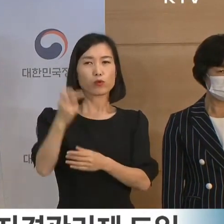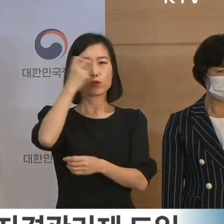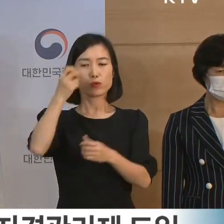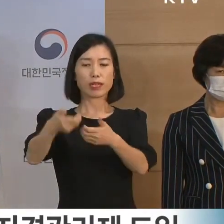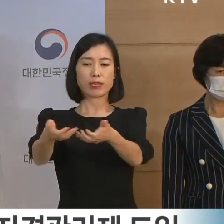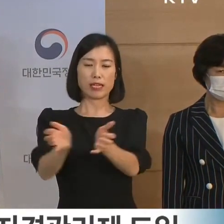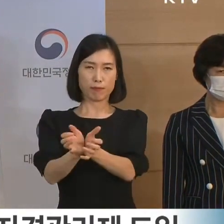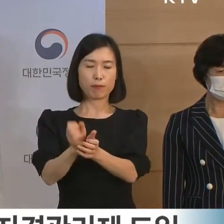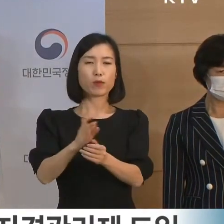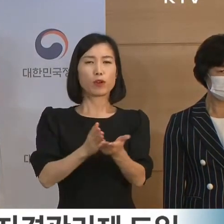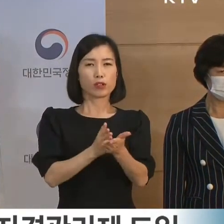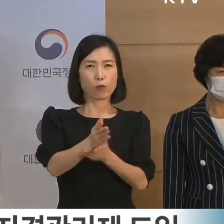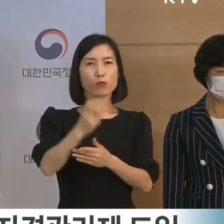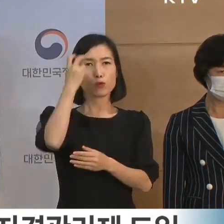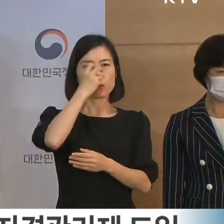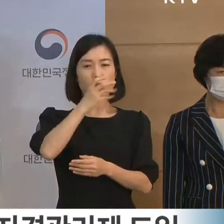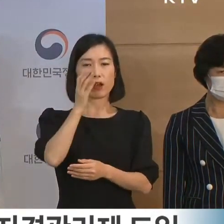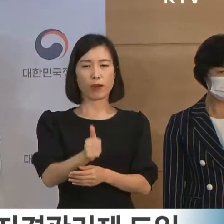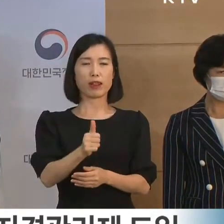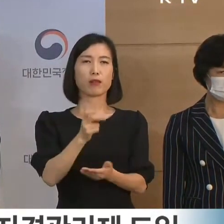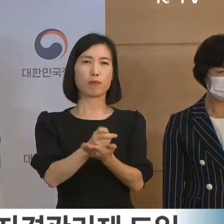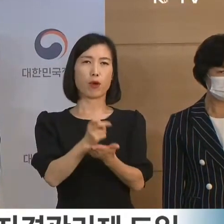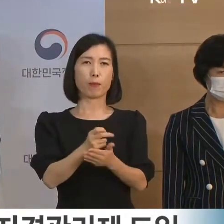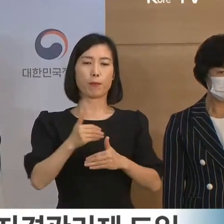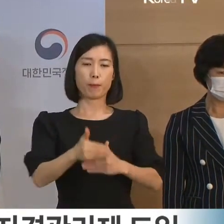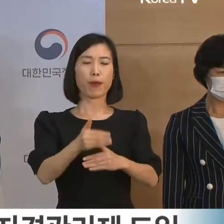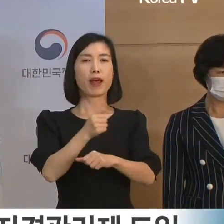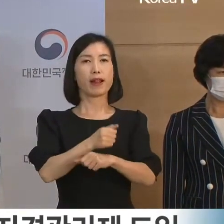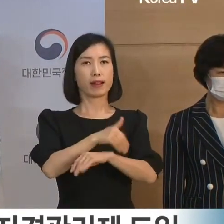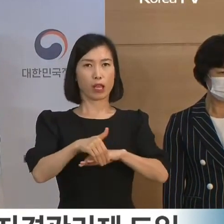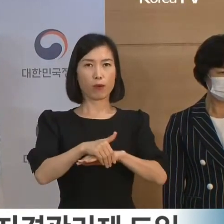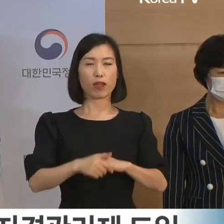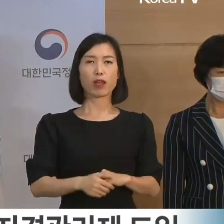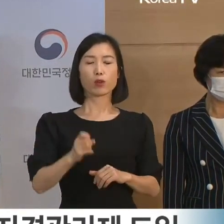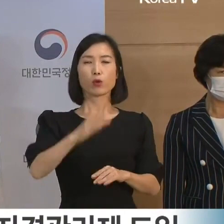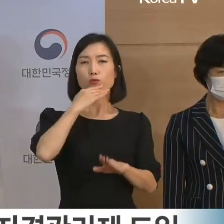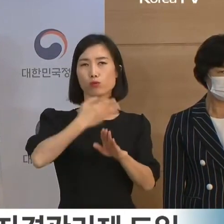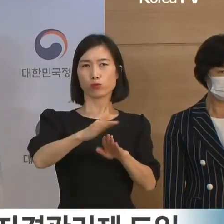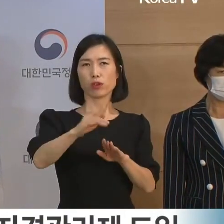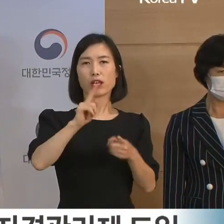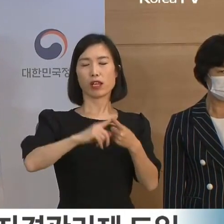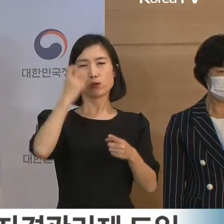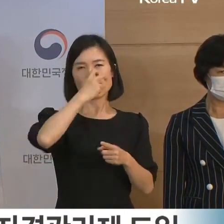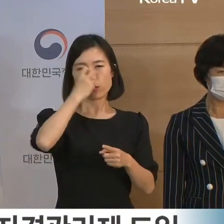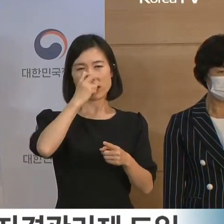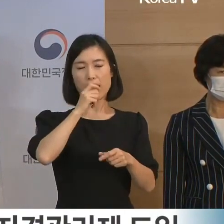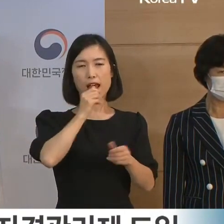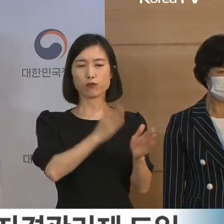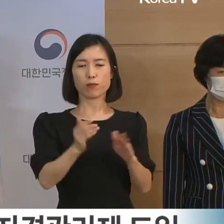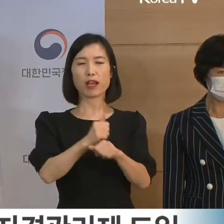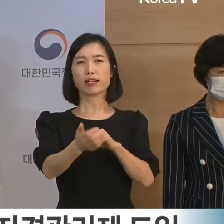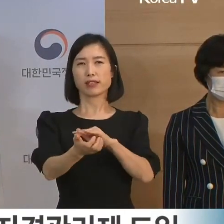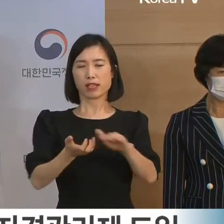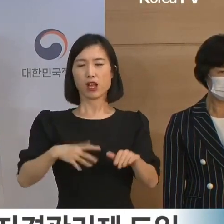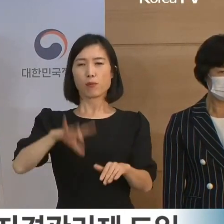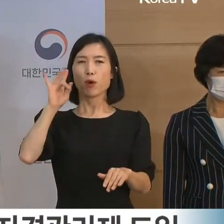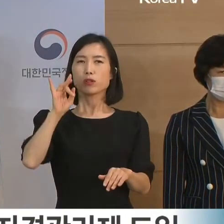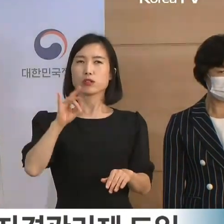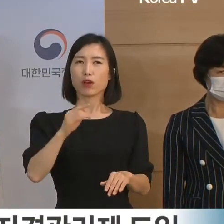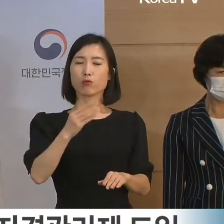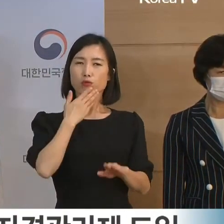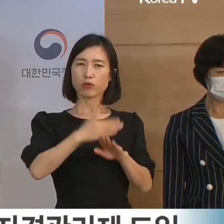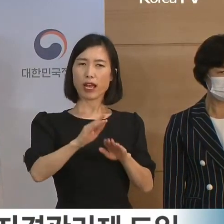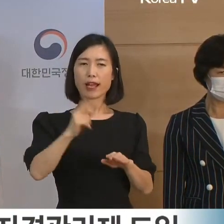전문 수사관을 확충해 나가겠습니다. 대공수사권 이전에 대비하여 경찰의 안보수사